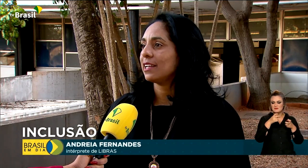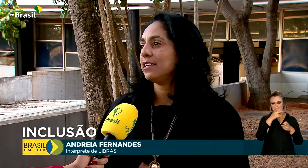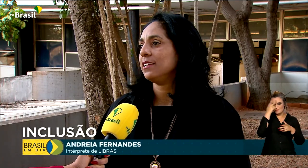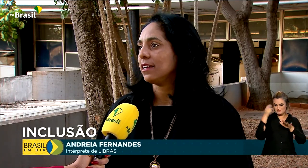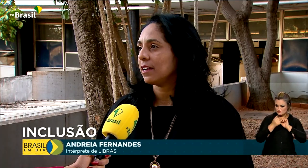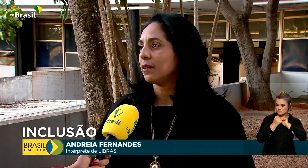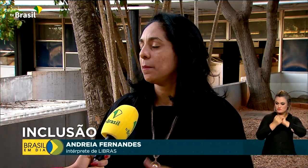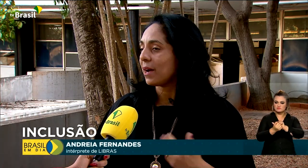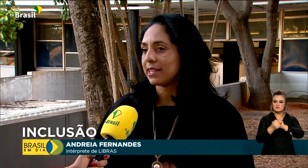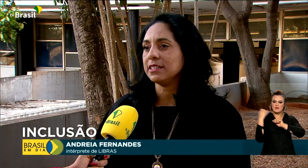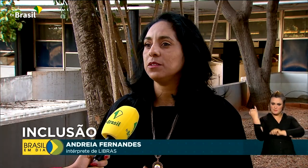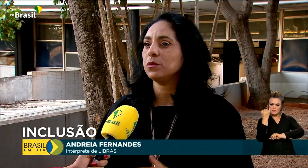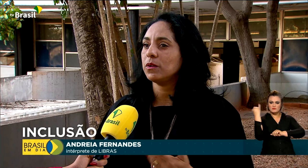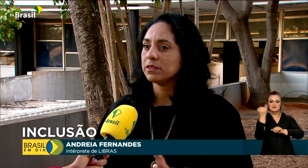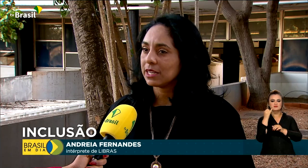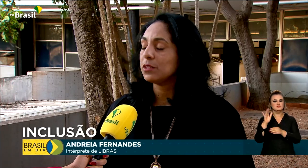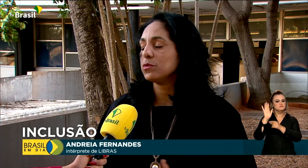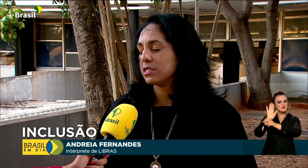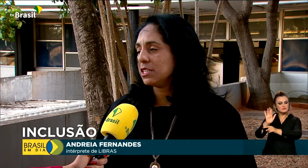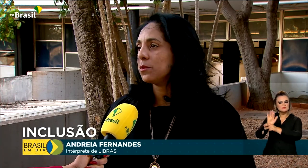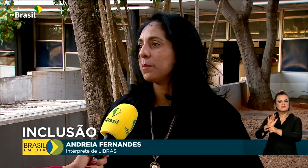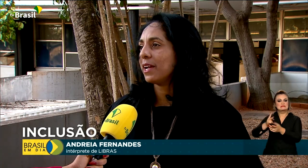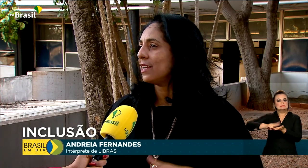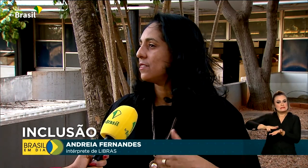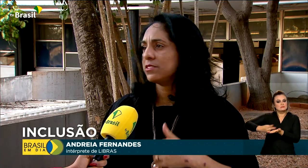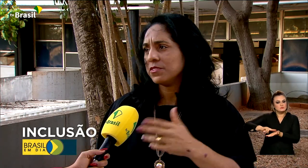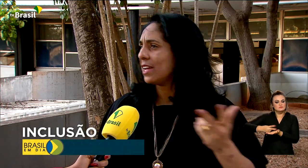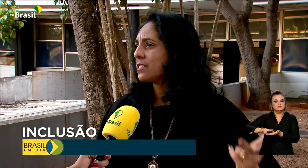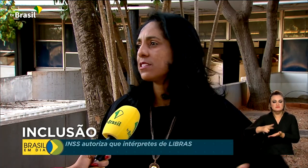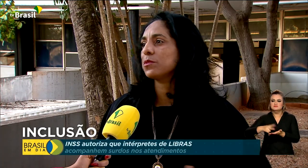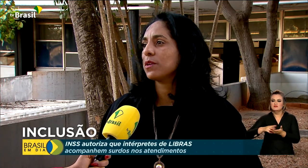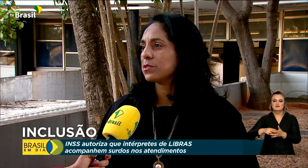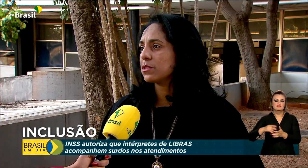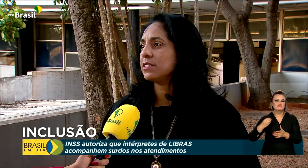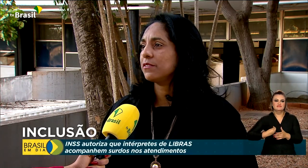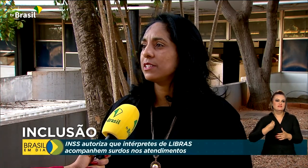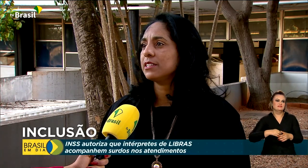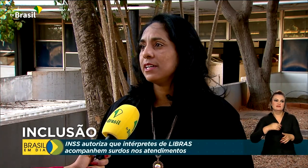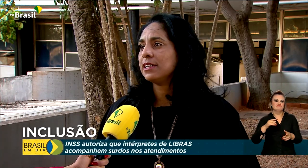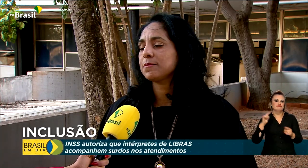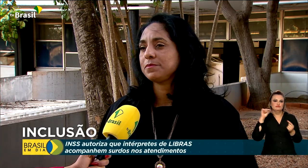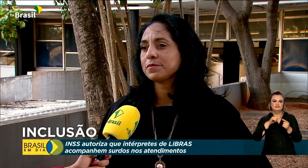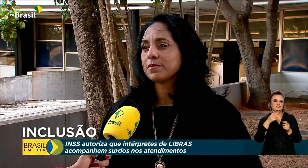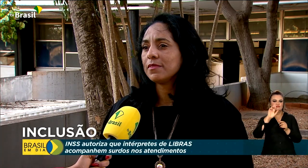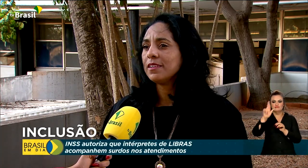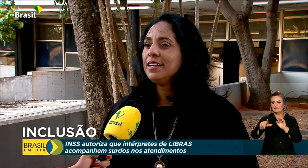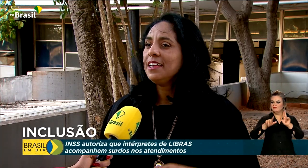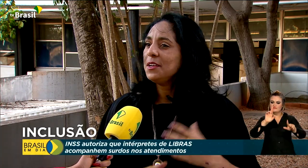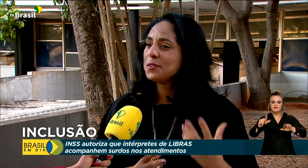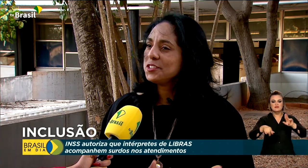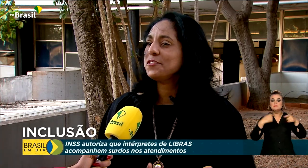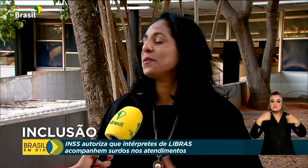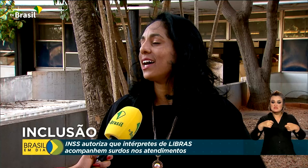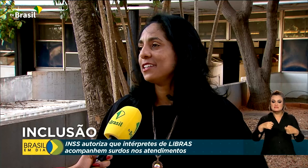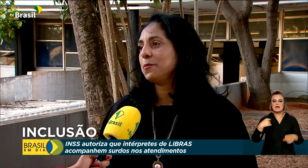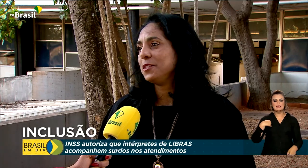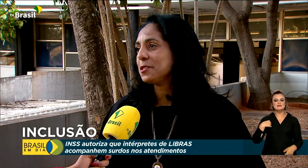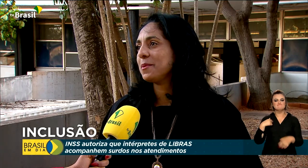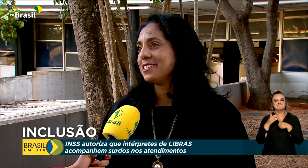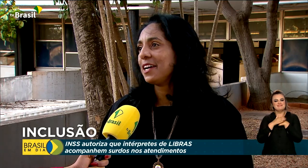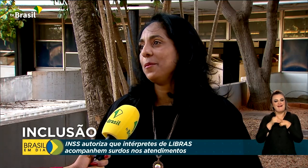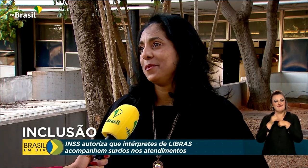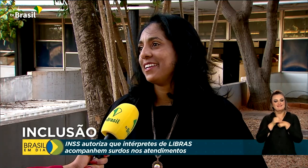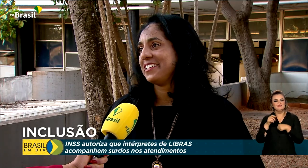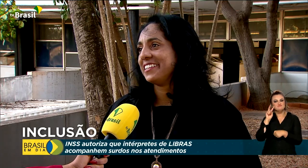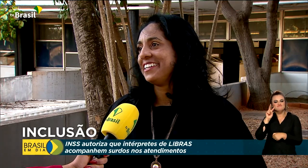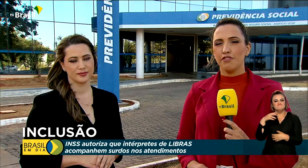para estar ali amparando, traduzindo para ela em diversas situações da vida dela, eu tive um carinho muito